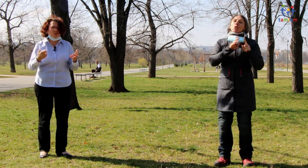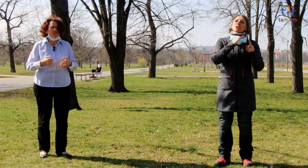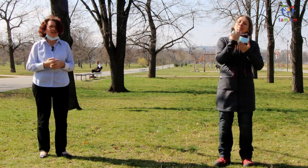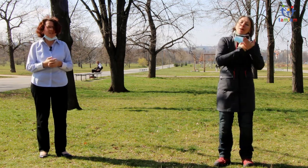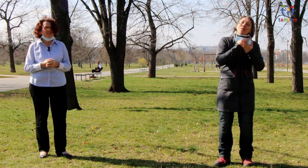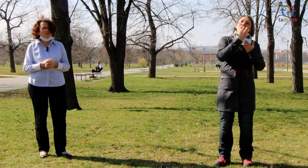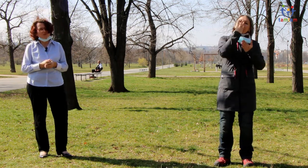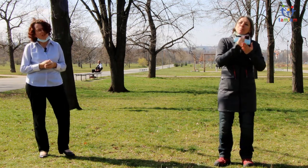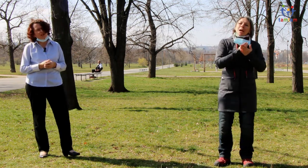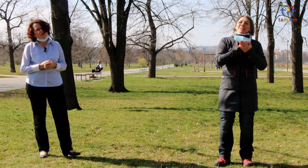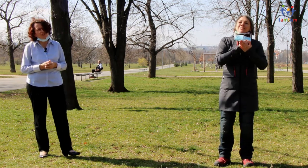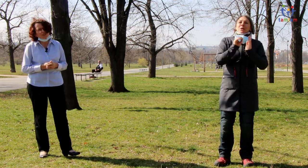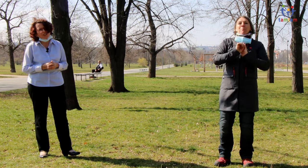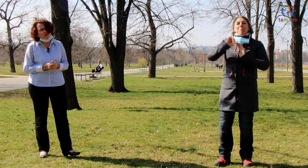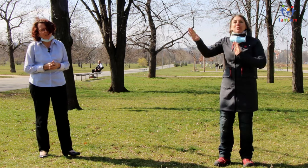posílá je babičce dědovi,